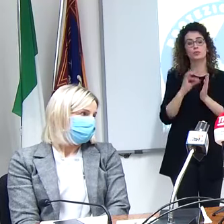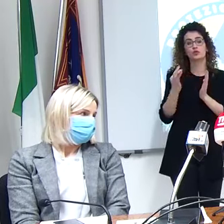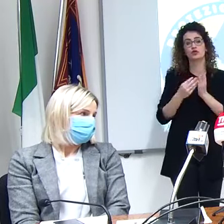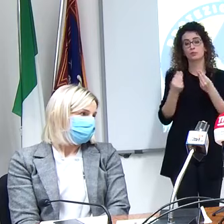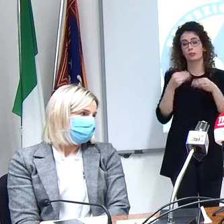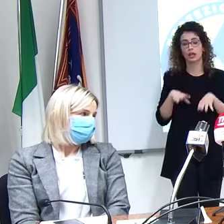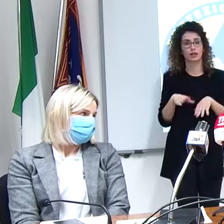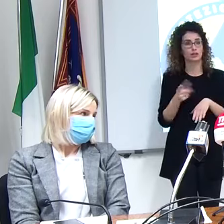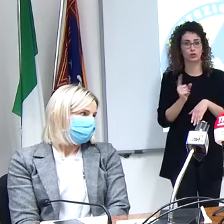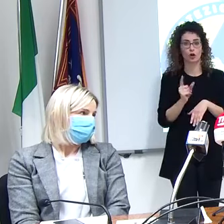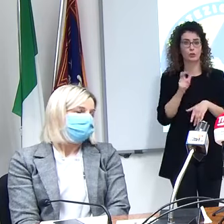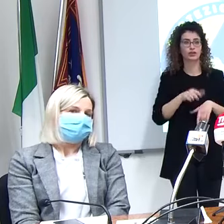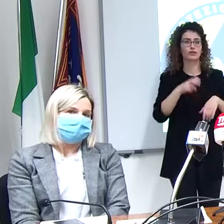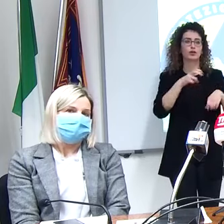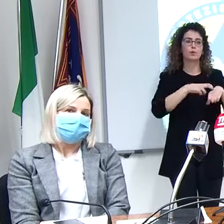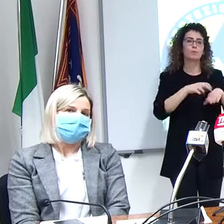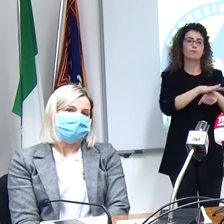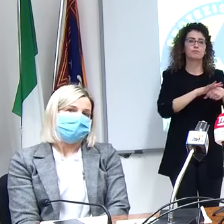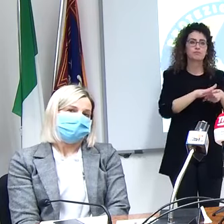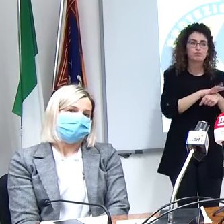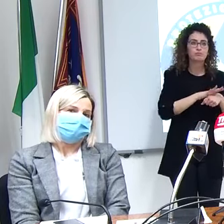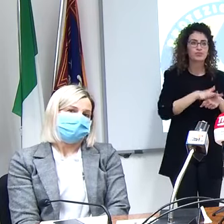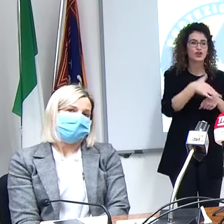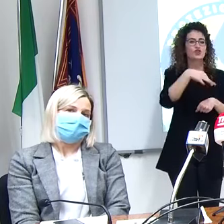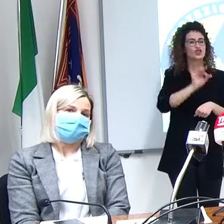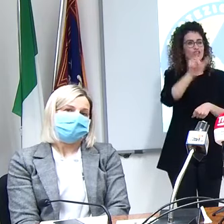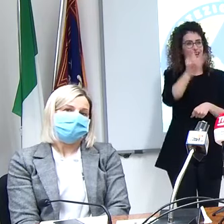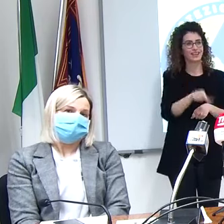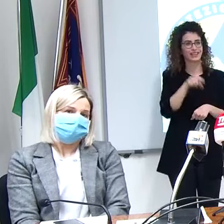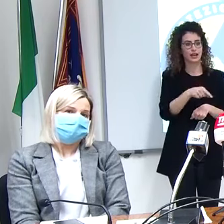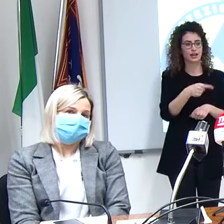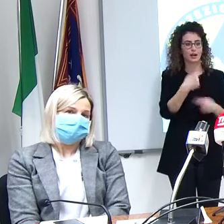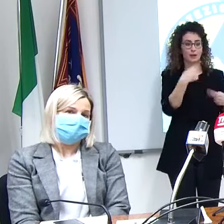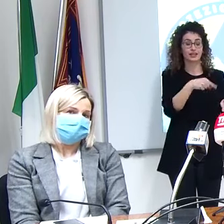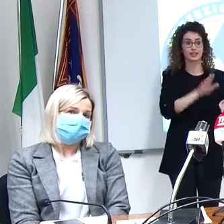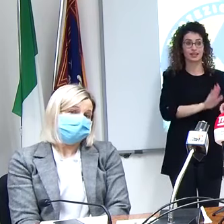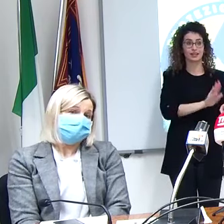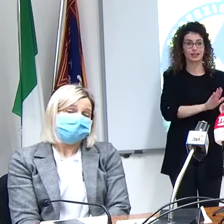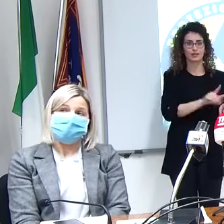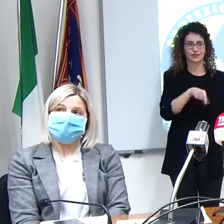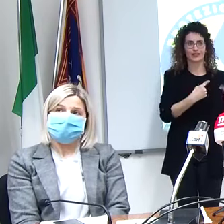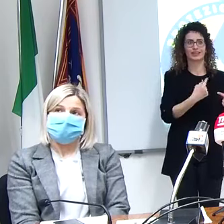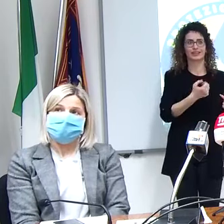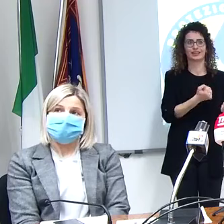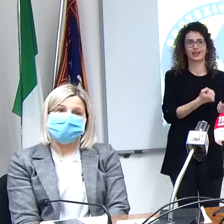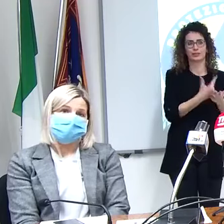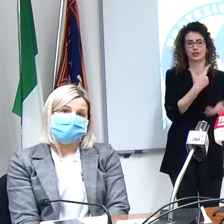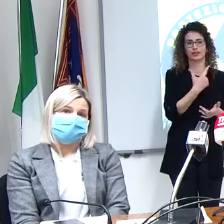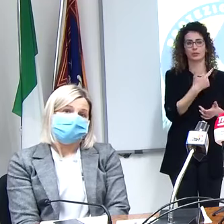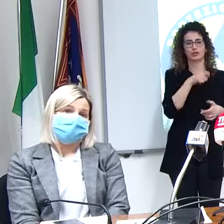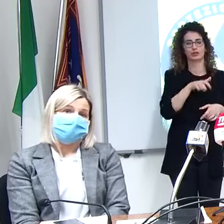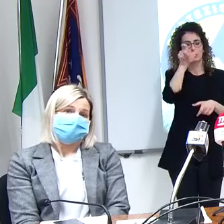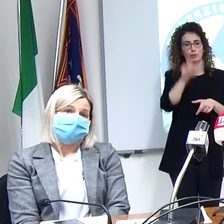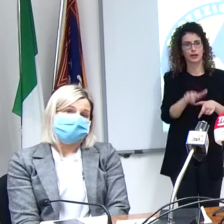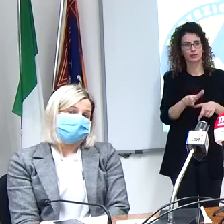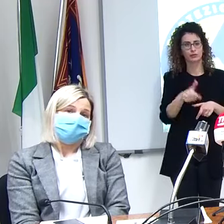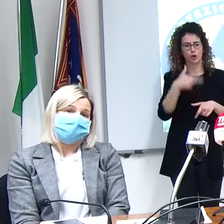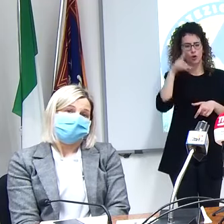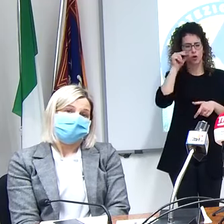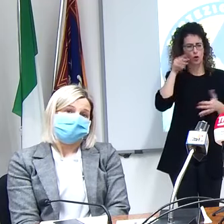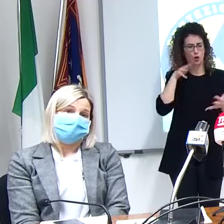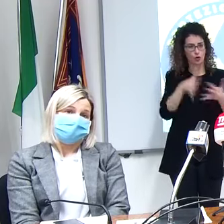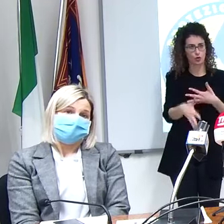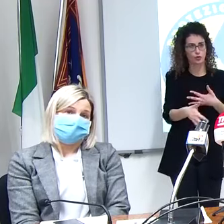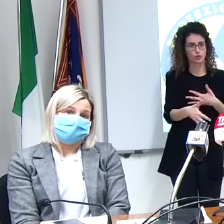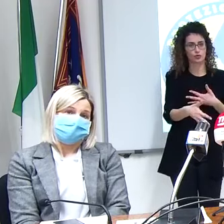la selezione la fa il medico di medicina generale è lì la grande sfida perché conosce il paziente quindi non sarà un altro